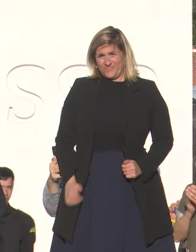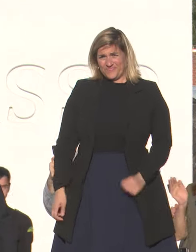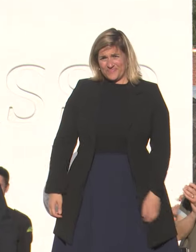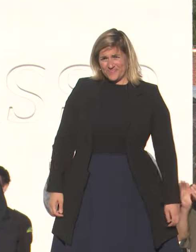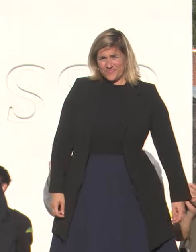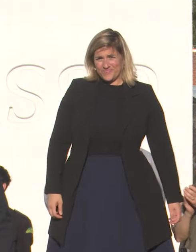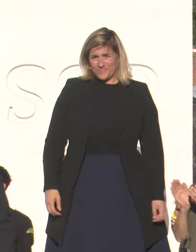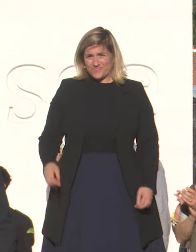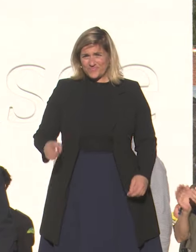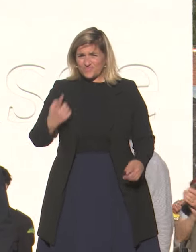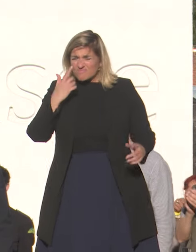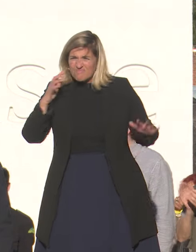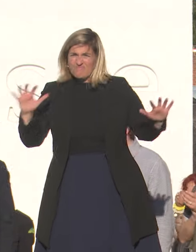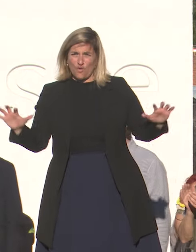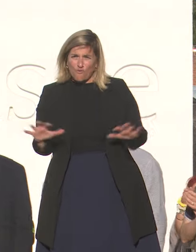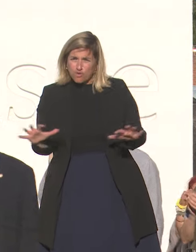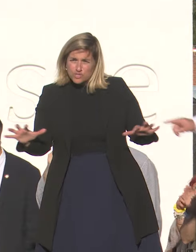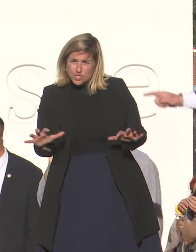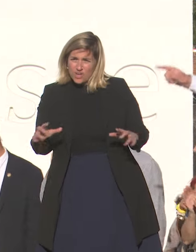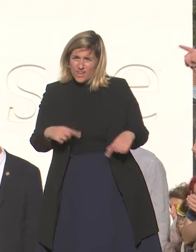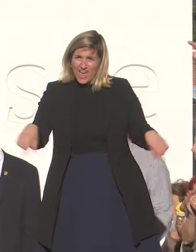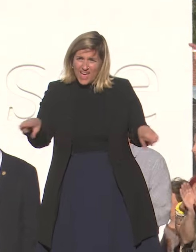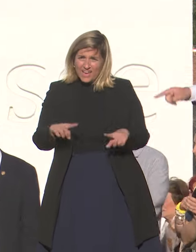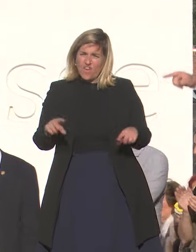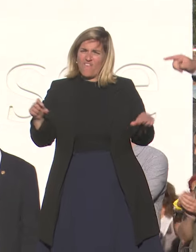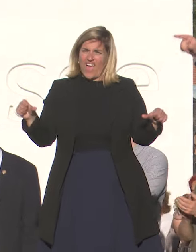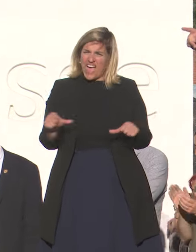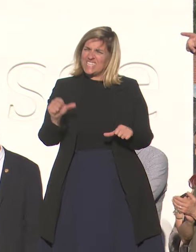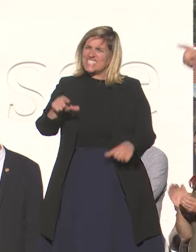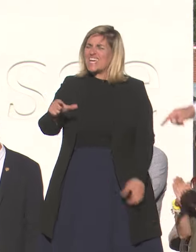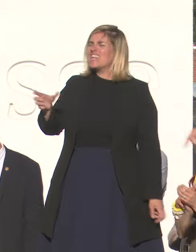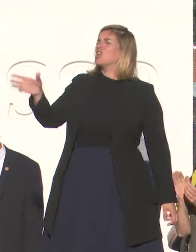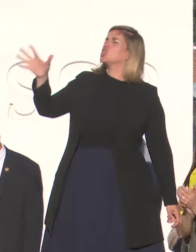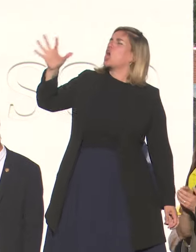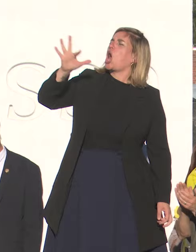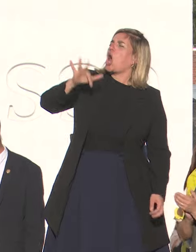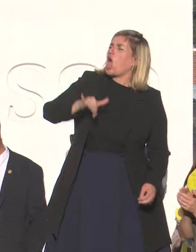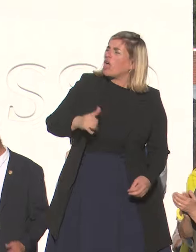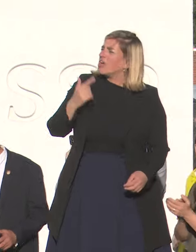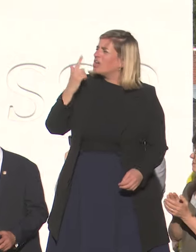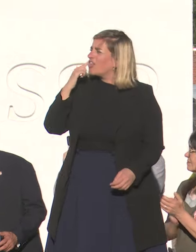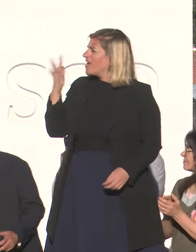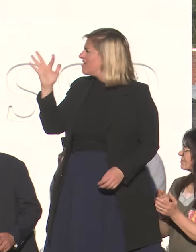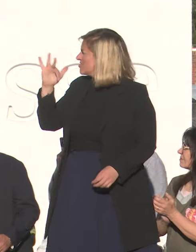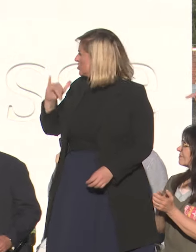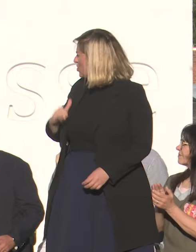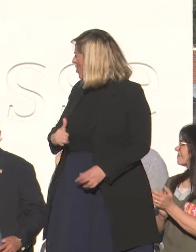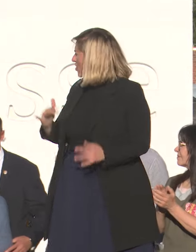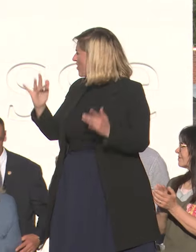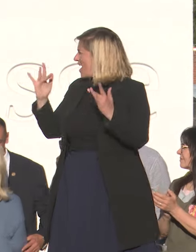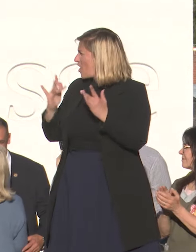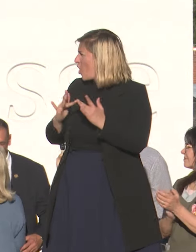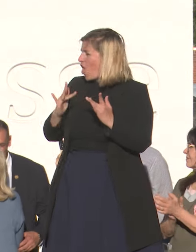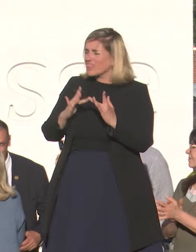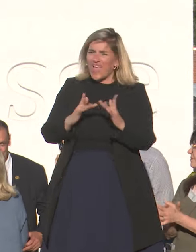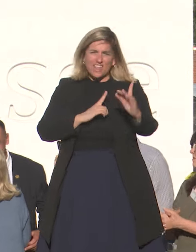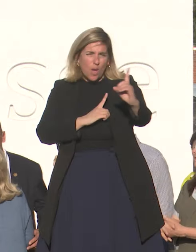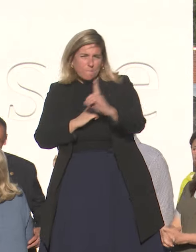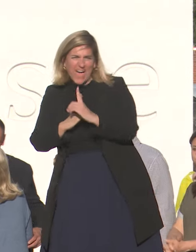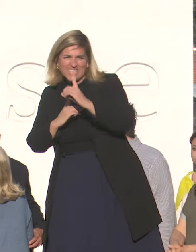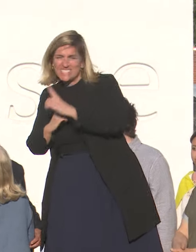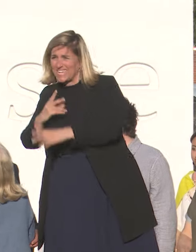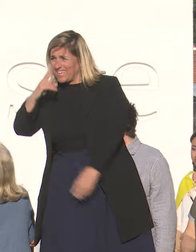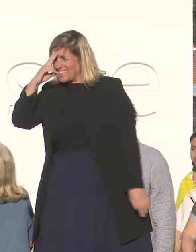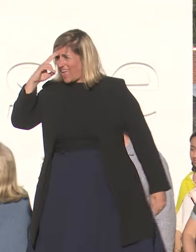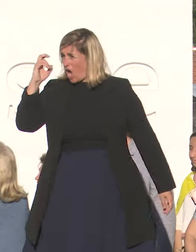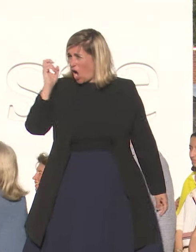esos funcionarios van a ser lo que van a estar día a día al lado de los pacientes que vamos a tener internado